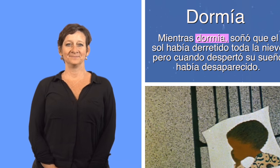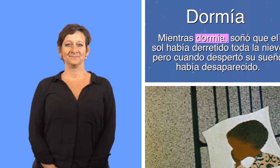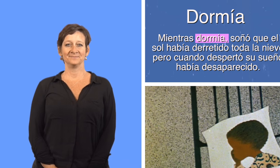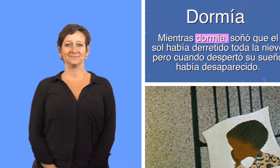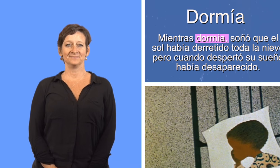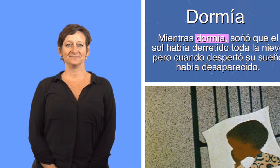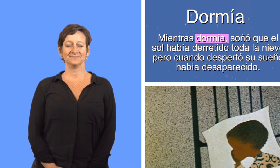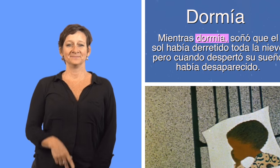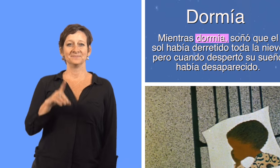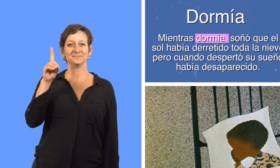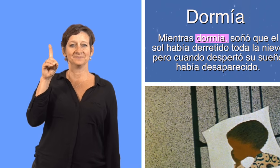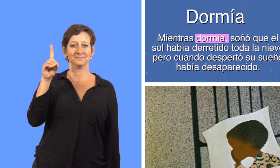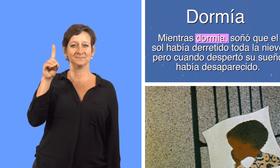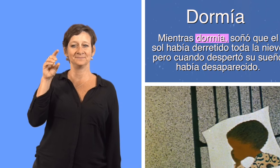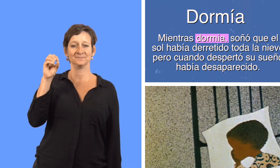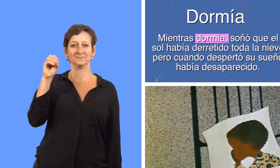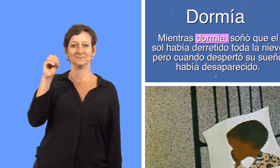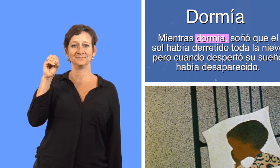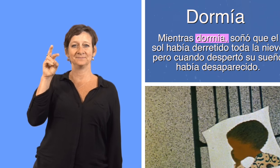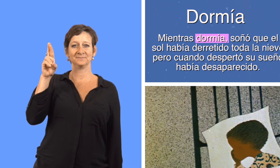sol dormía